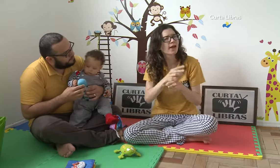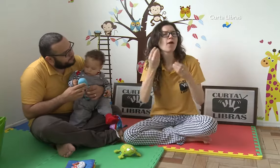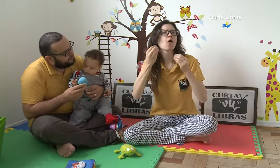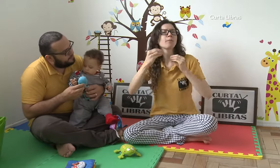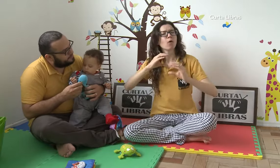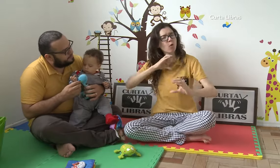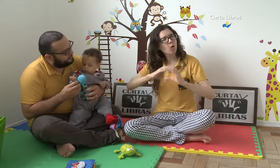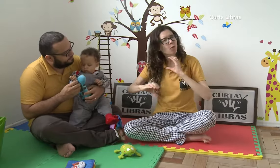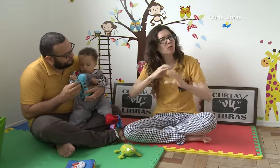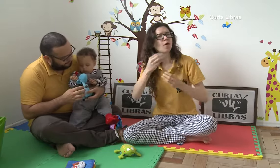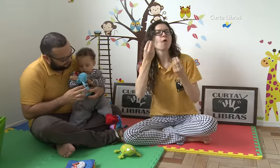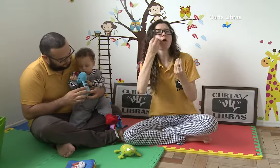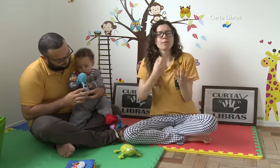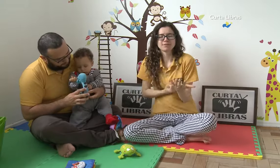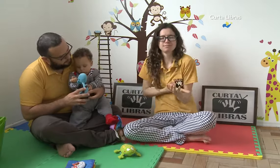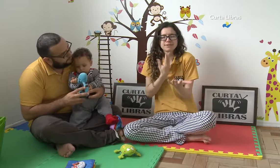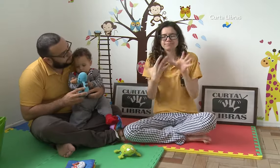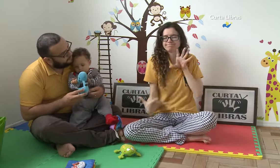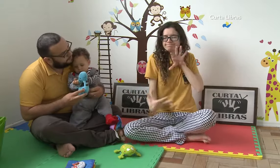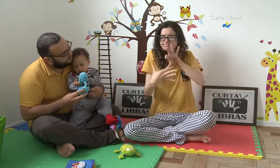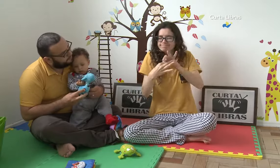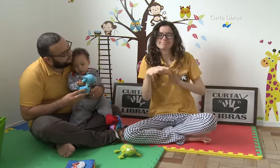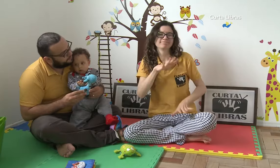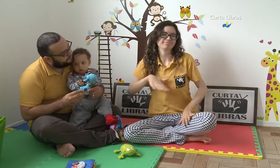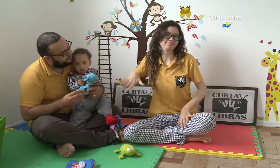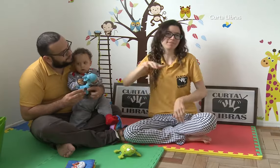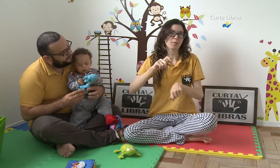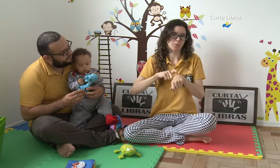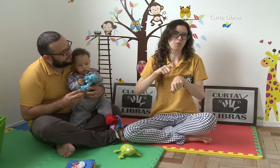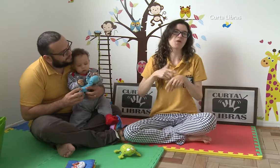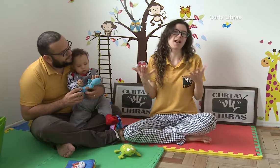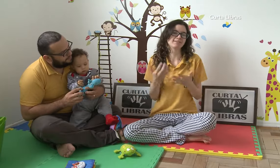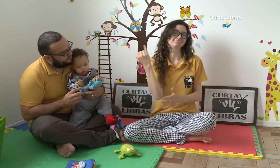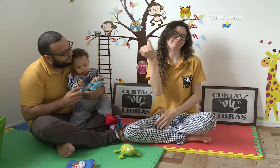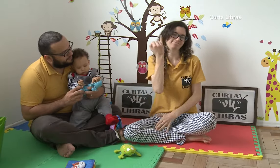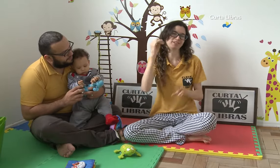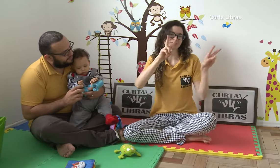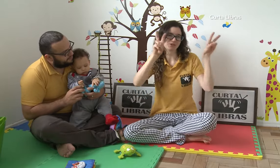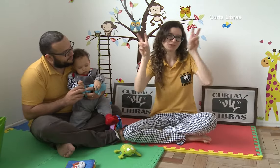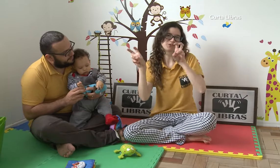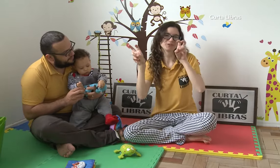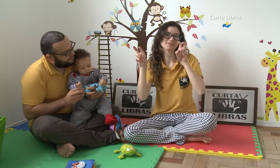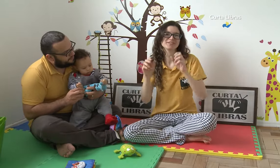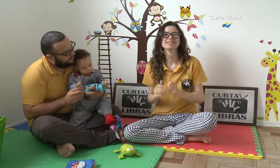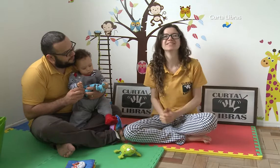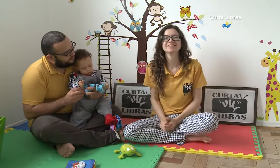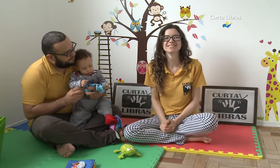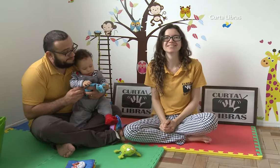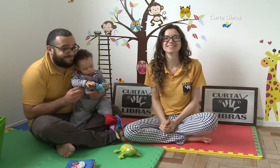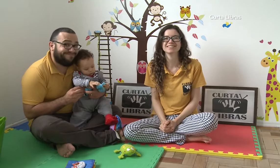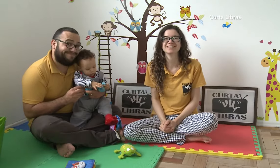assuntos, como os cuidados com o bebê, a comunicação e o vínculo estabelecido. Todos esses momentos são muito importantes.